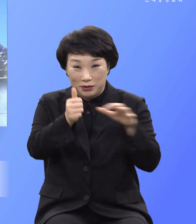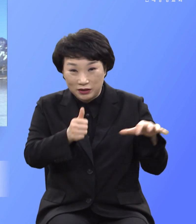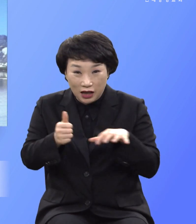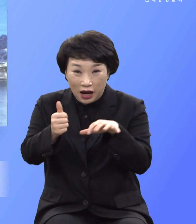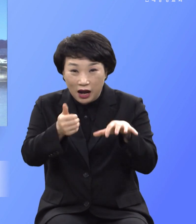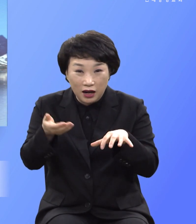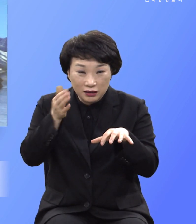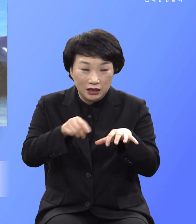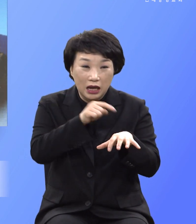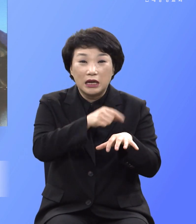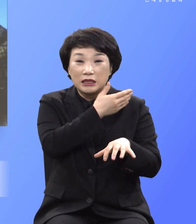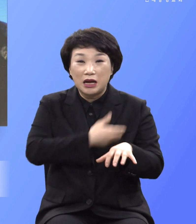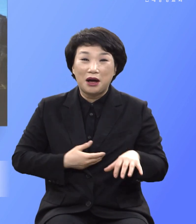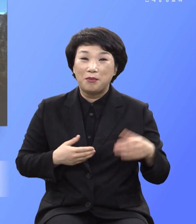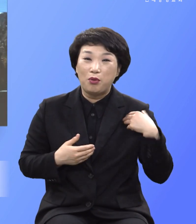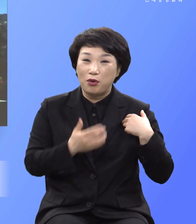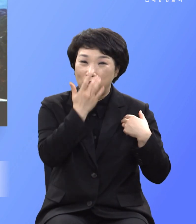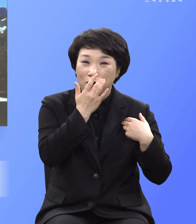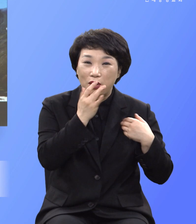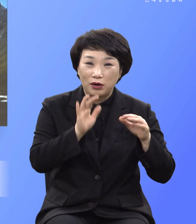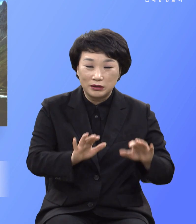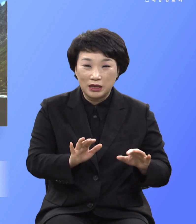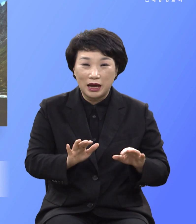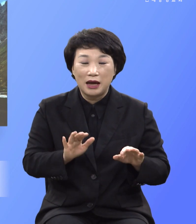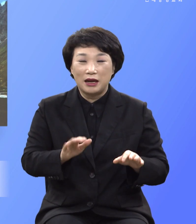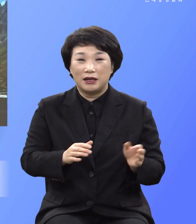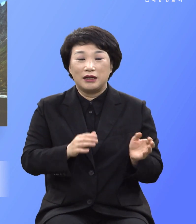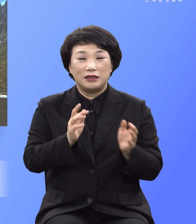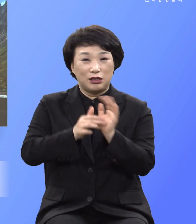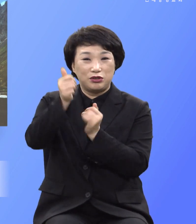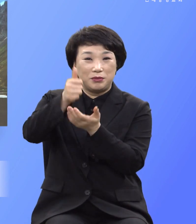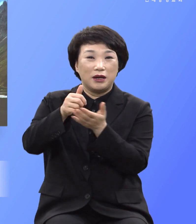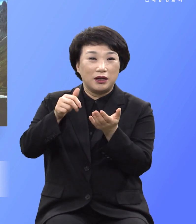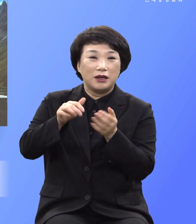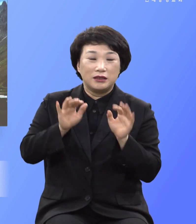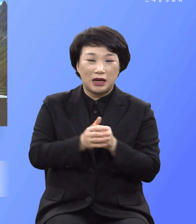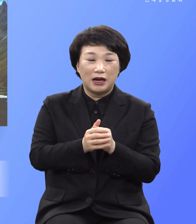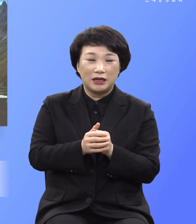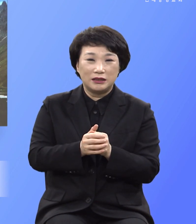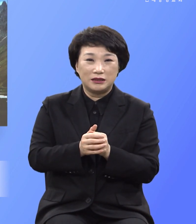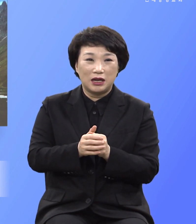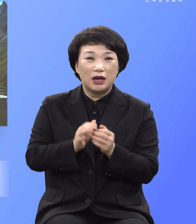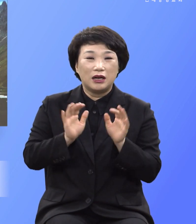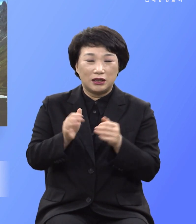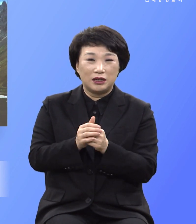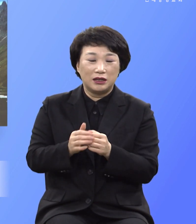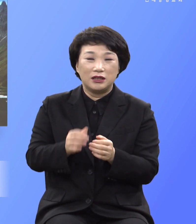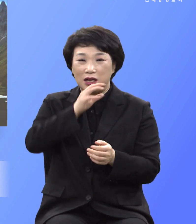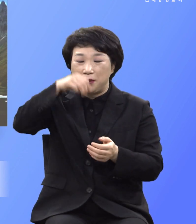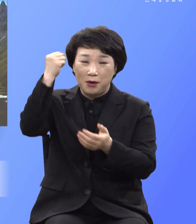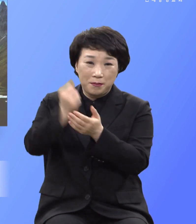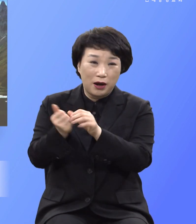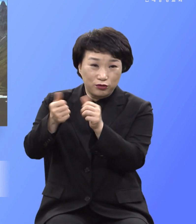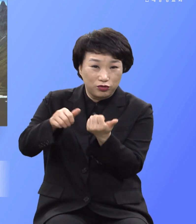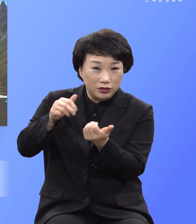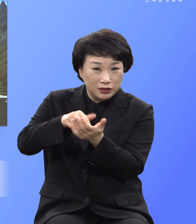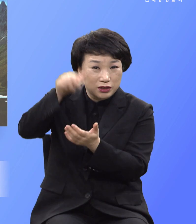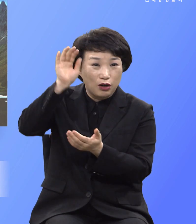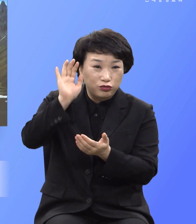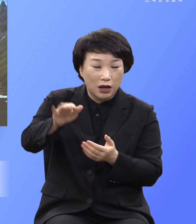깨닫지 못했으나 마가다라 핵방에 성령이 임하는 순간에 깨달았다 이 말입니다 우리 모두는 말씀을